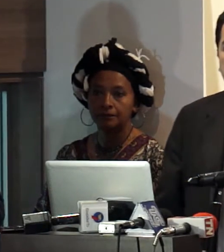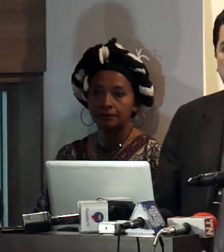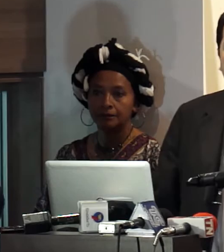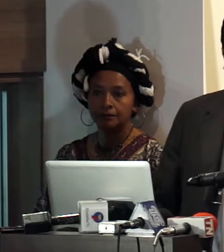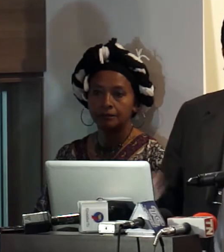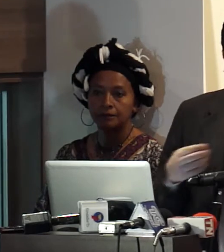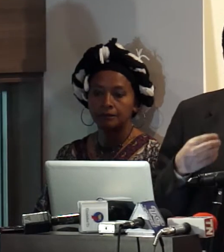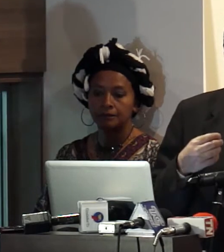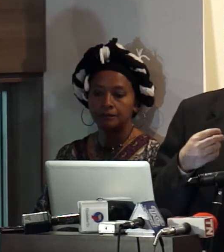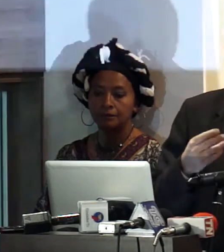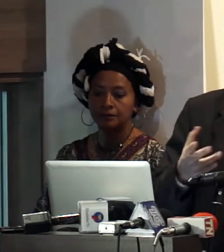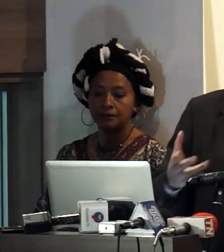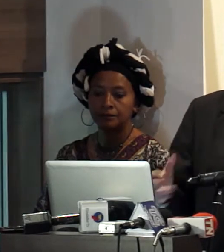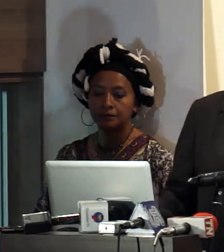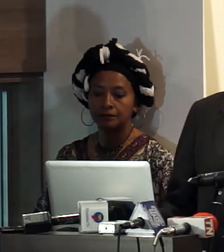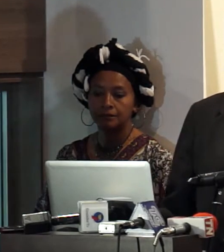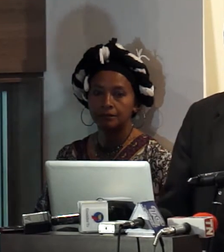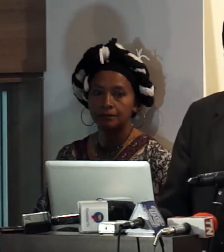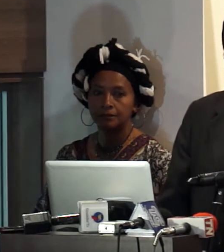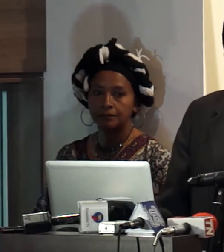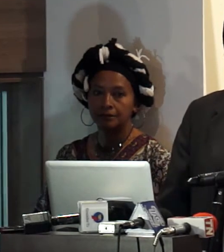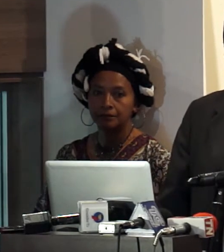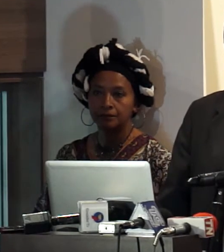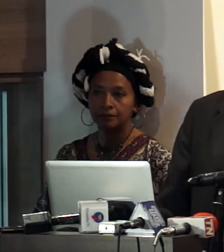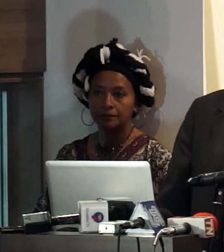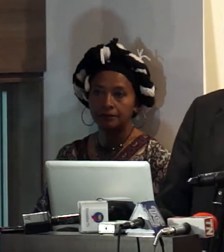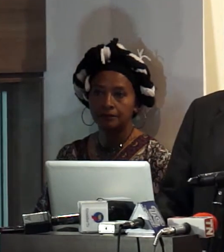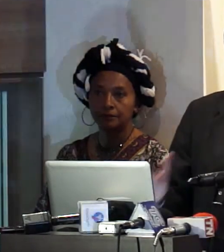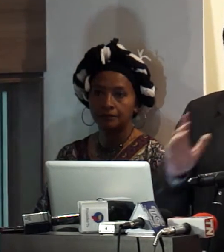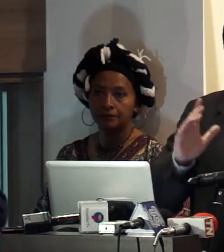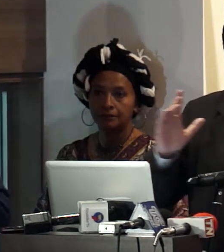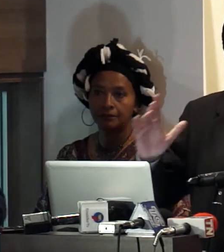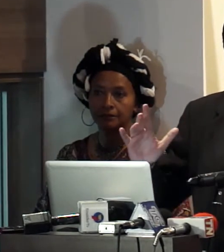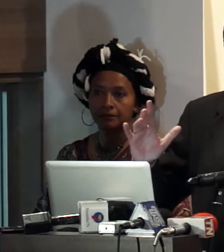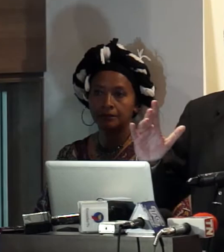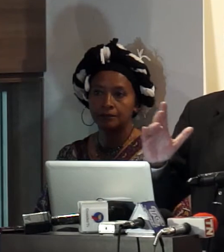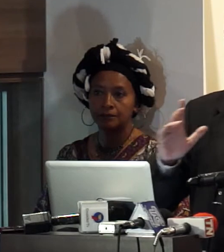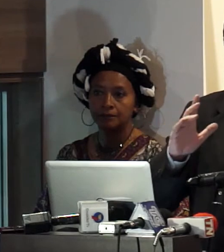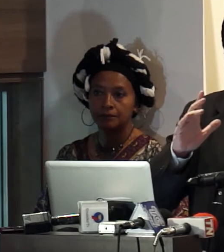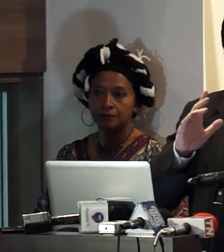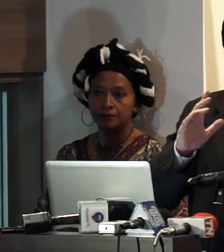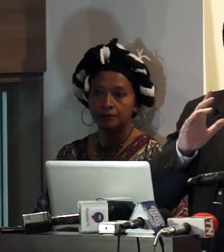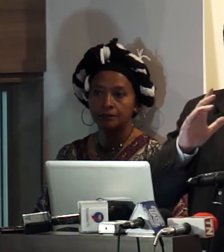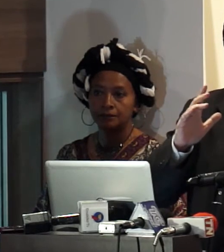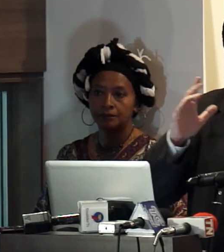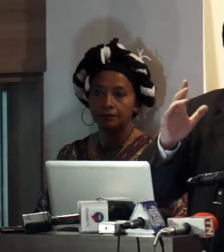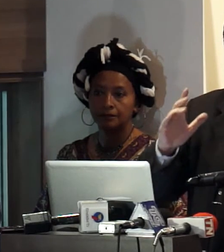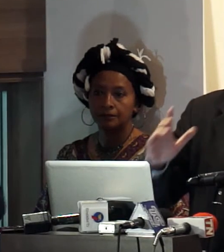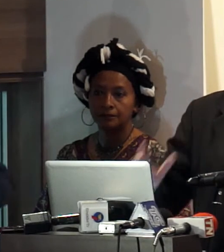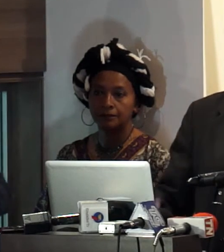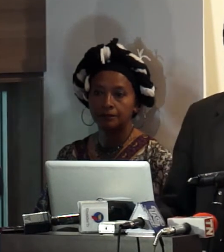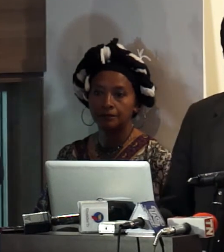los estudiantes prácticamente estaban manifestando que no importaba cual sea el